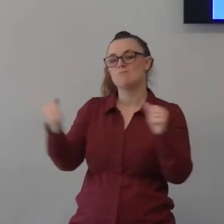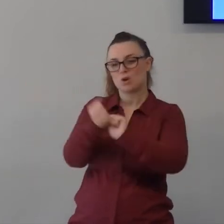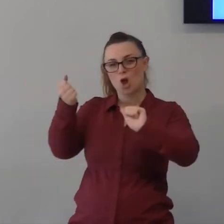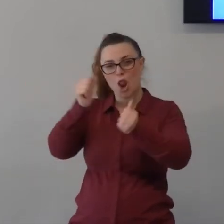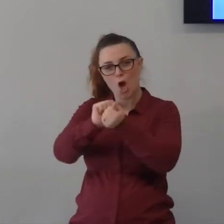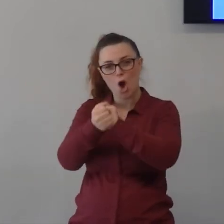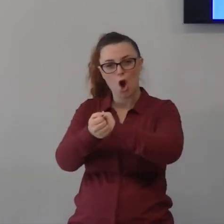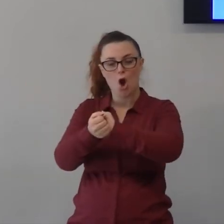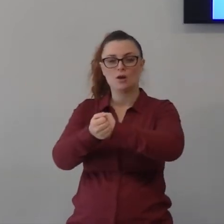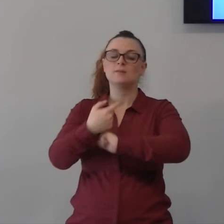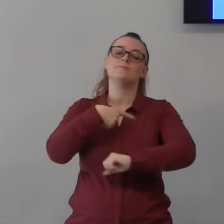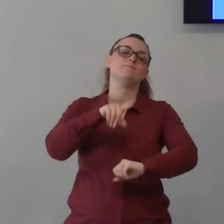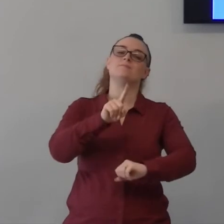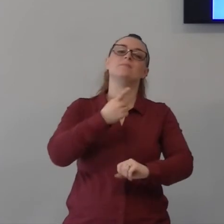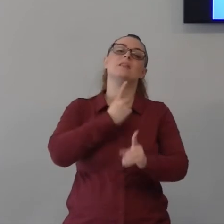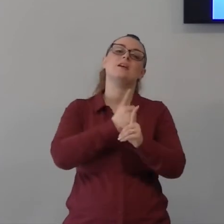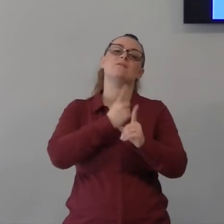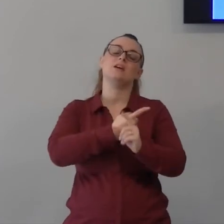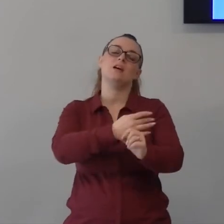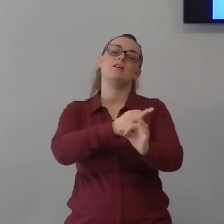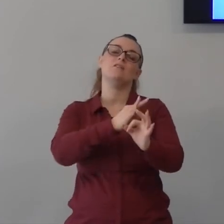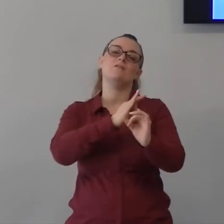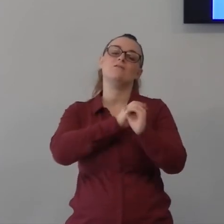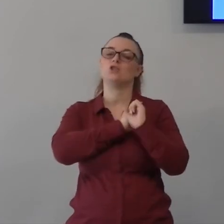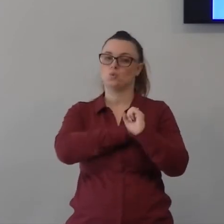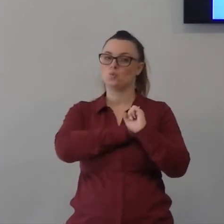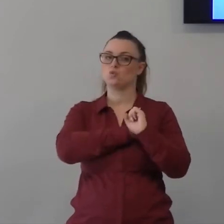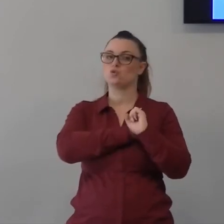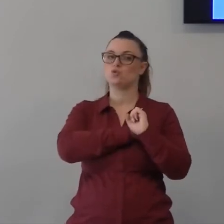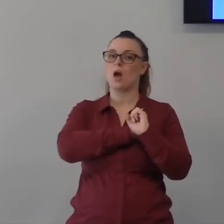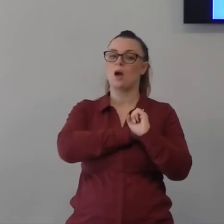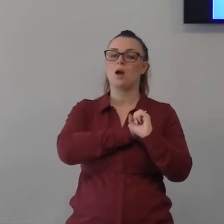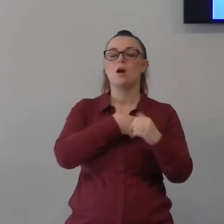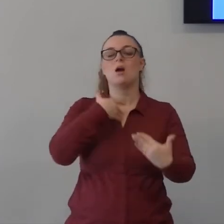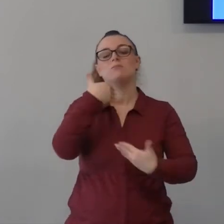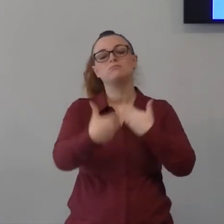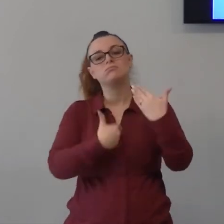fiducia con lui tutto è possibile anche le cose impossibili diventano possibili